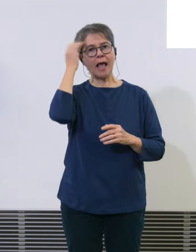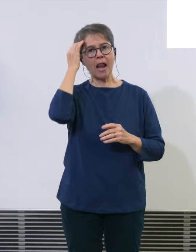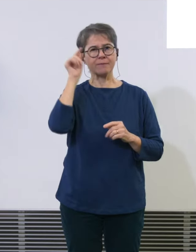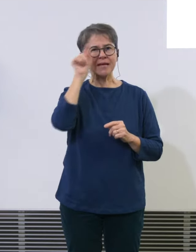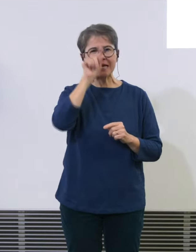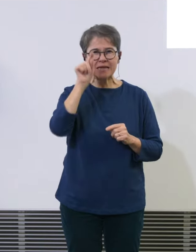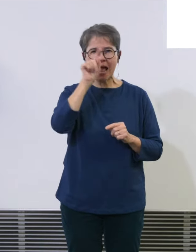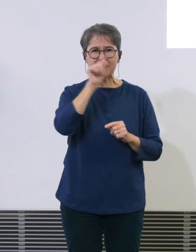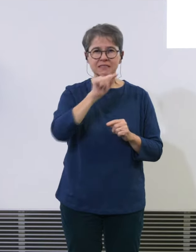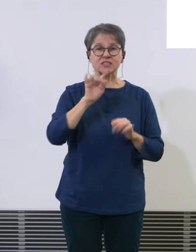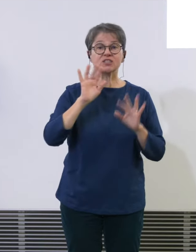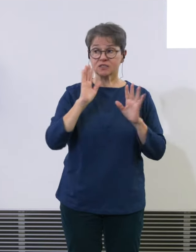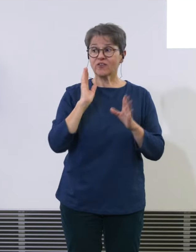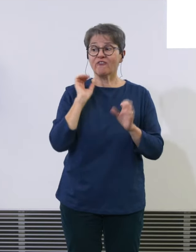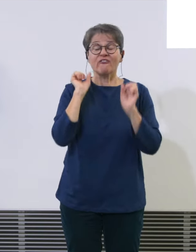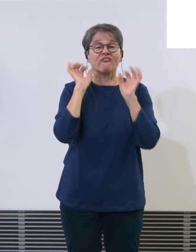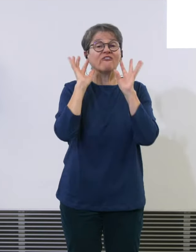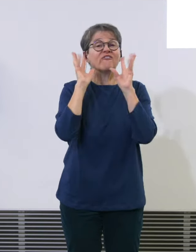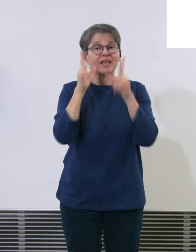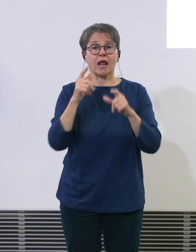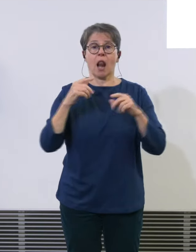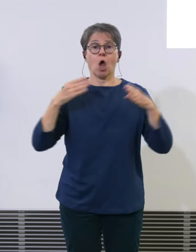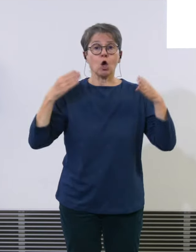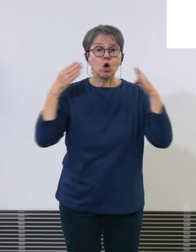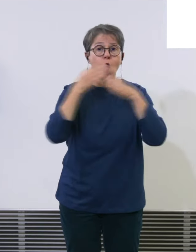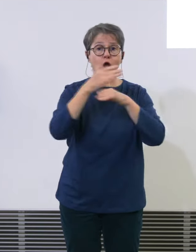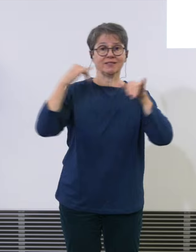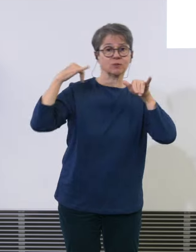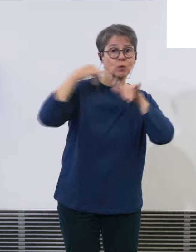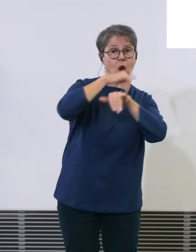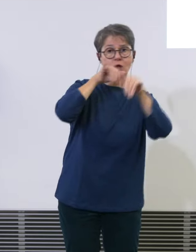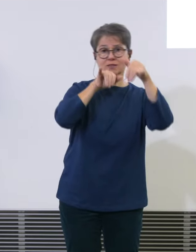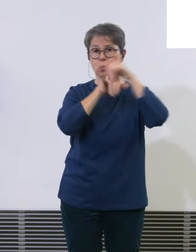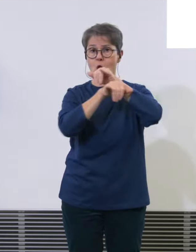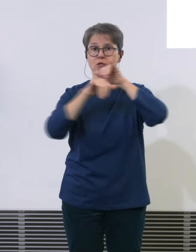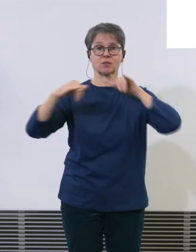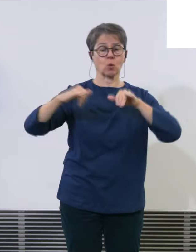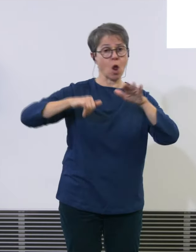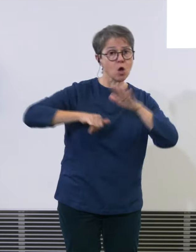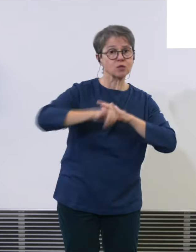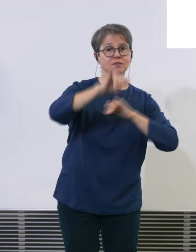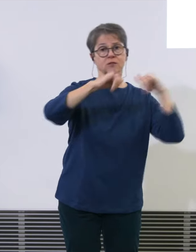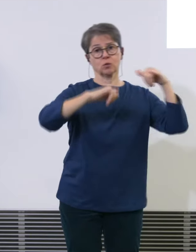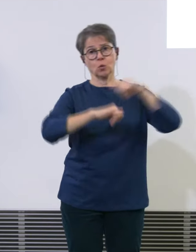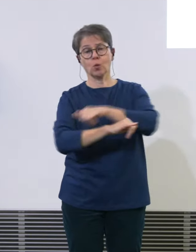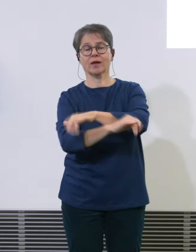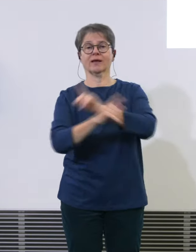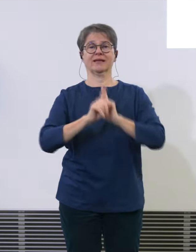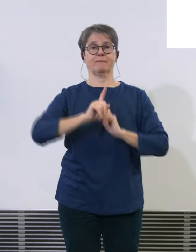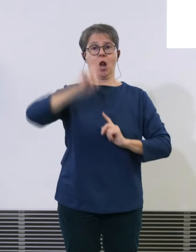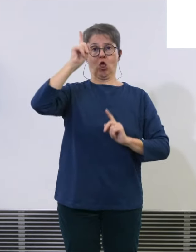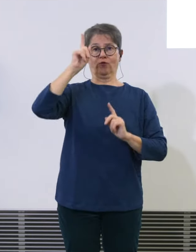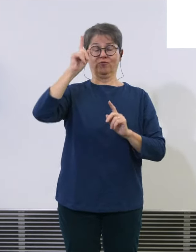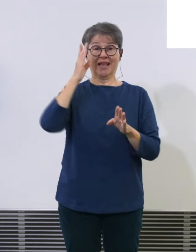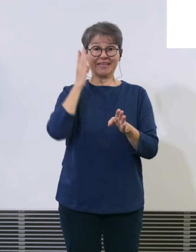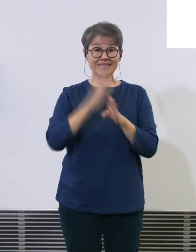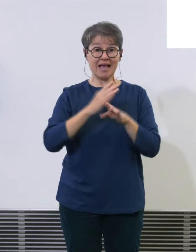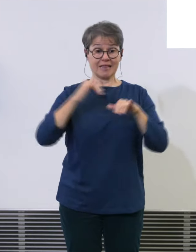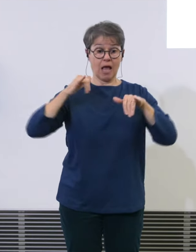Kreuzungen, dass es in der Luft gibt, bei diesem Konzept. Und jede Kreuzung, muss gemanagt werden, ist